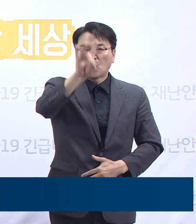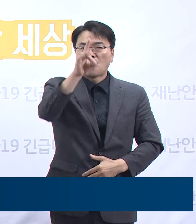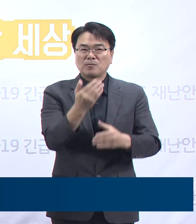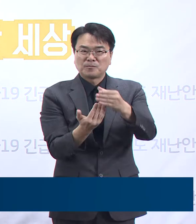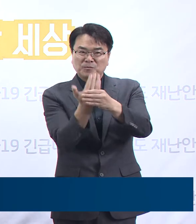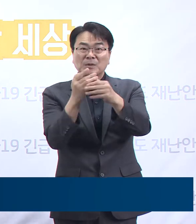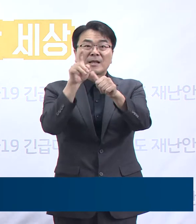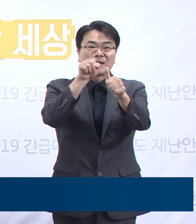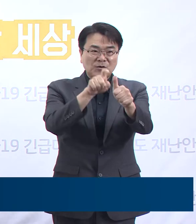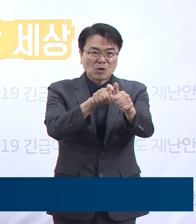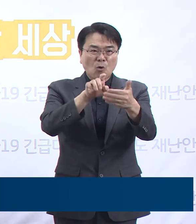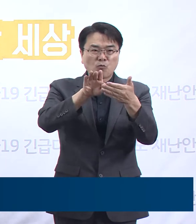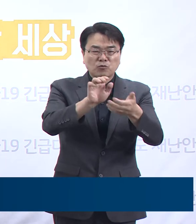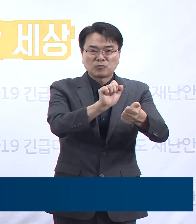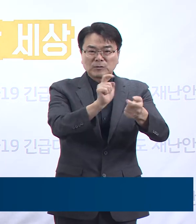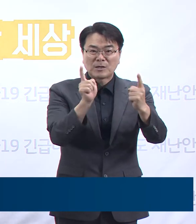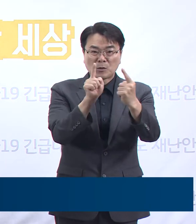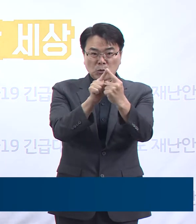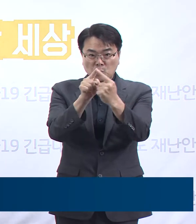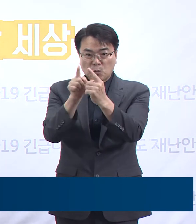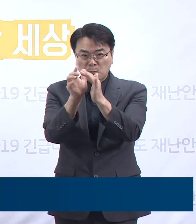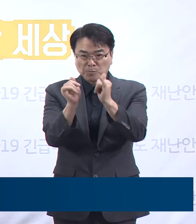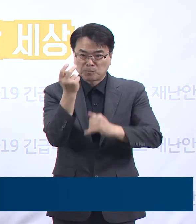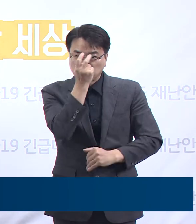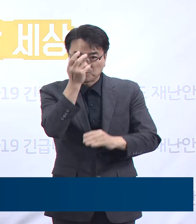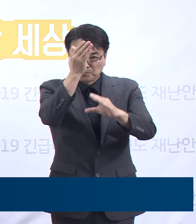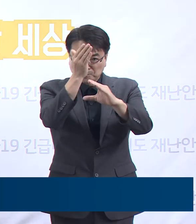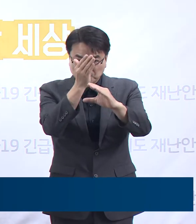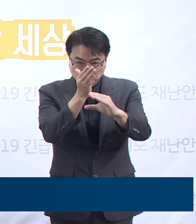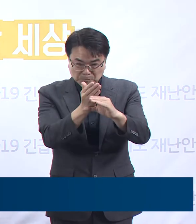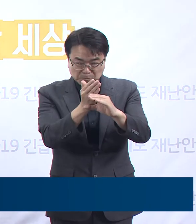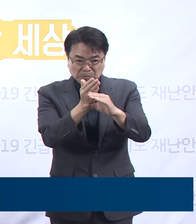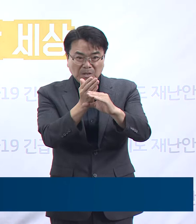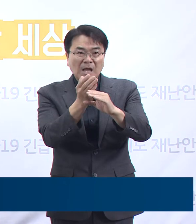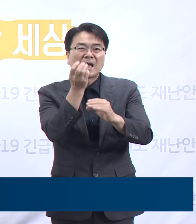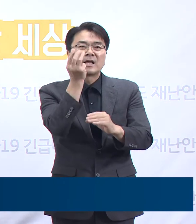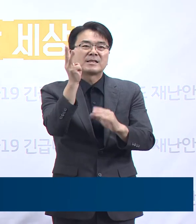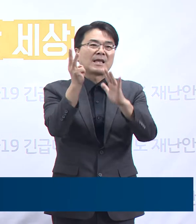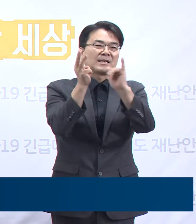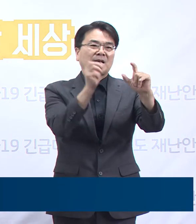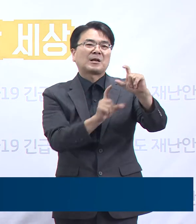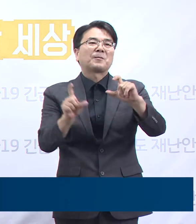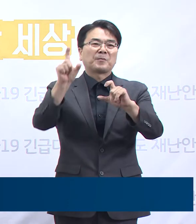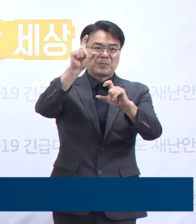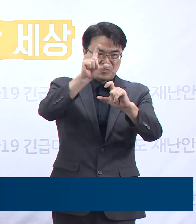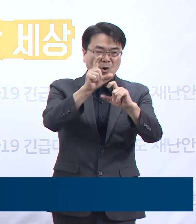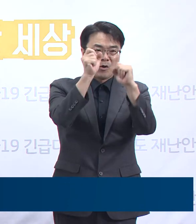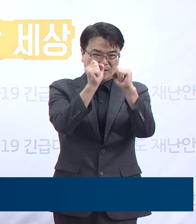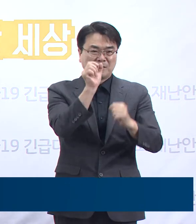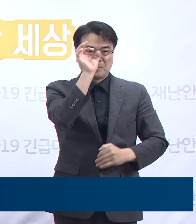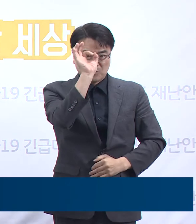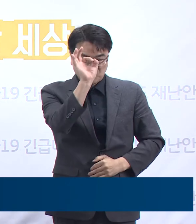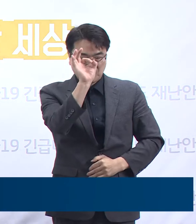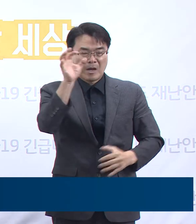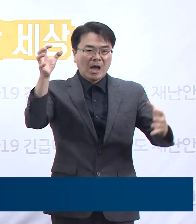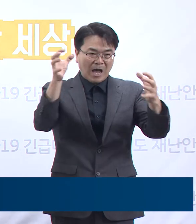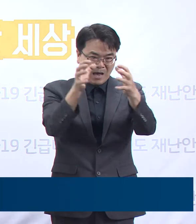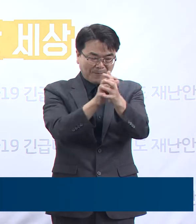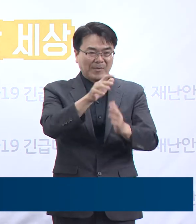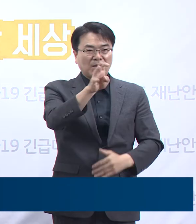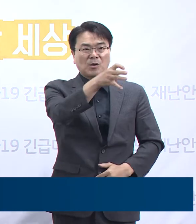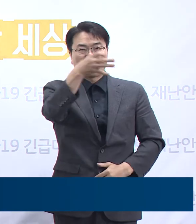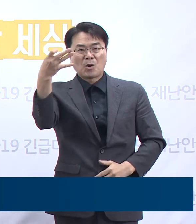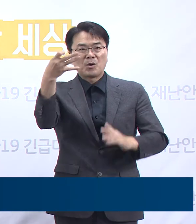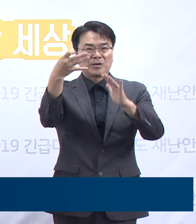이후 접촉자 조사 과정 중에서 8월 30일 3명이 추가 확진되었습니다. 누적 확진자는 총 14명으로